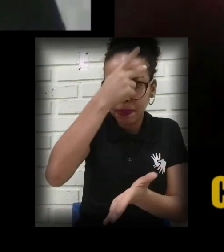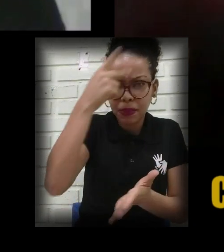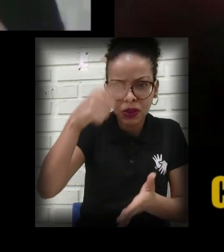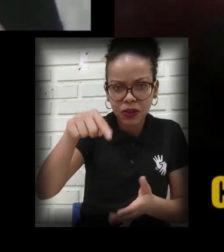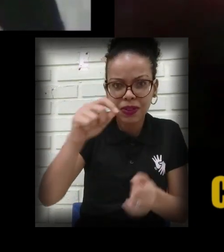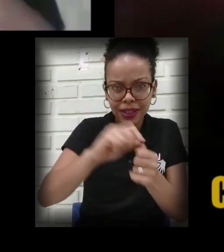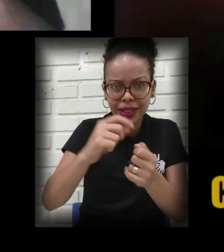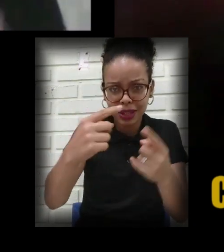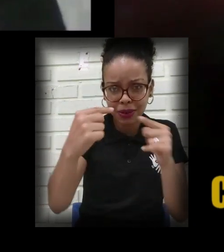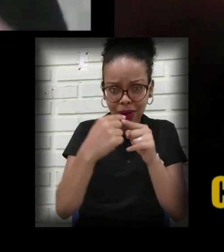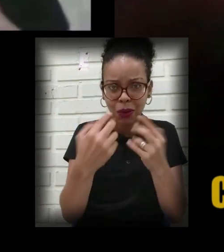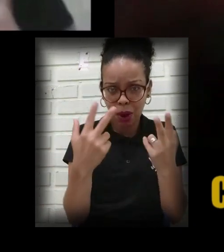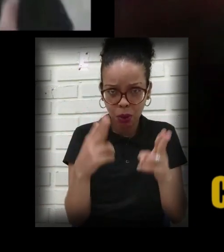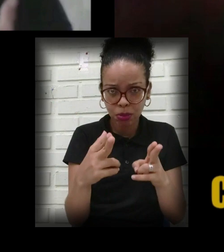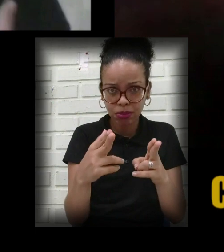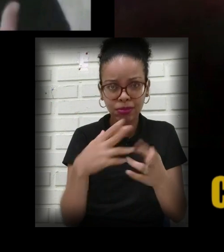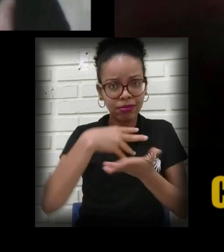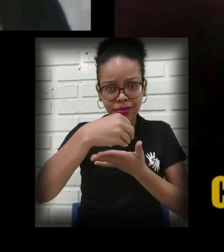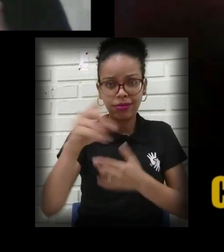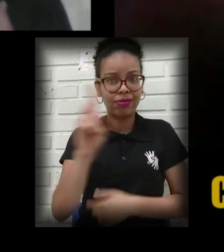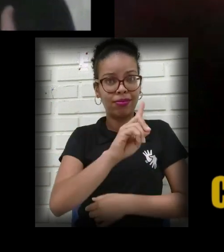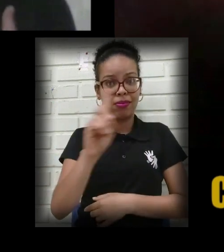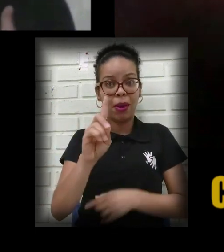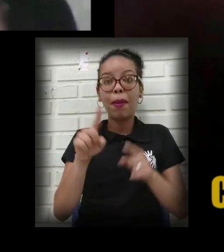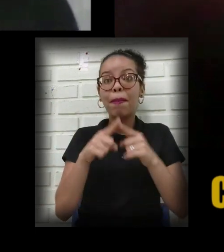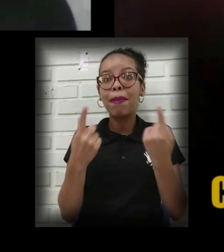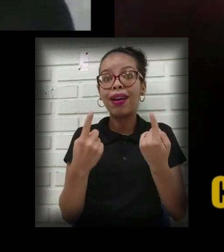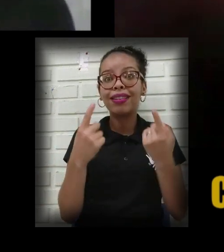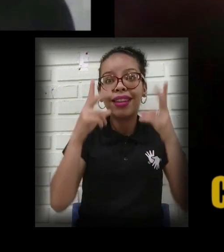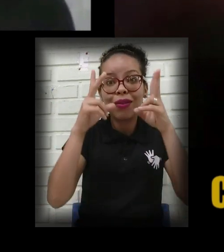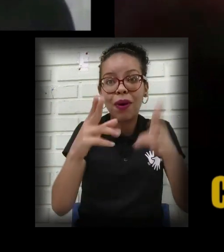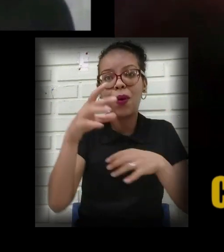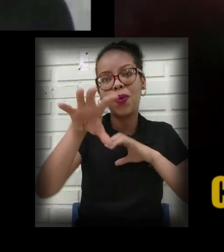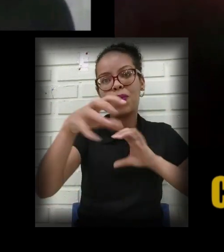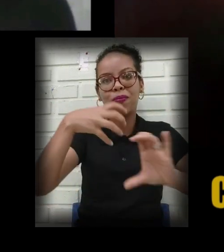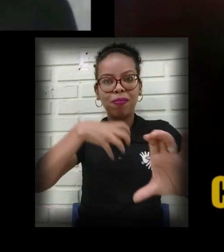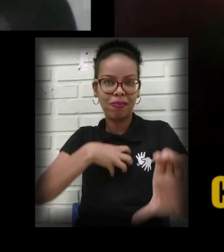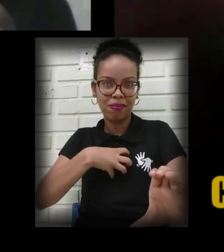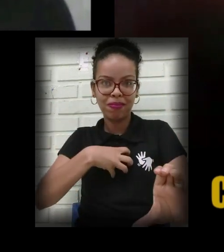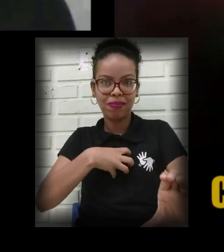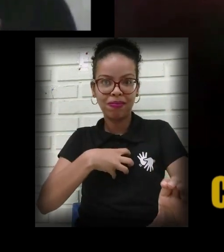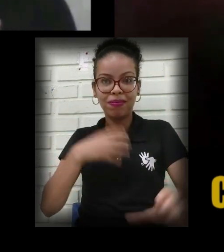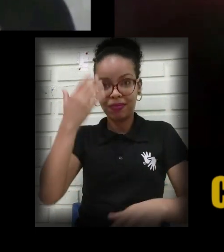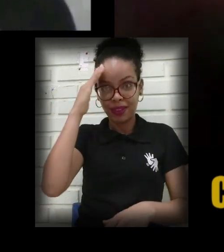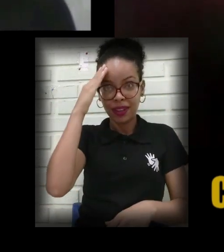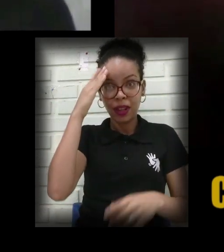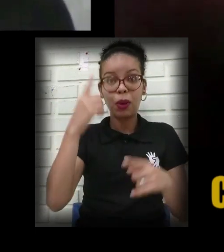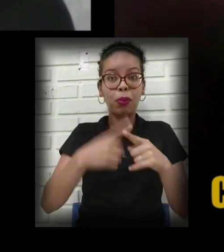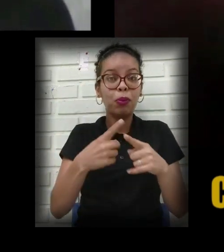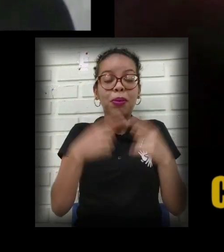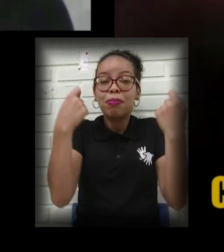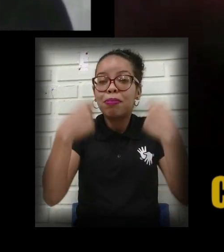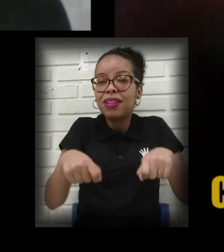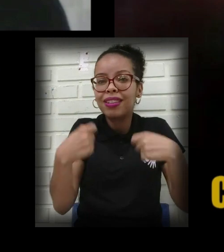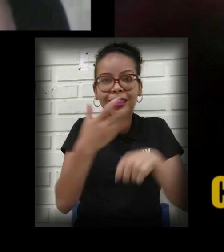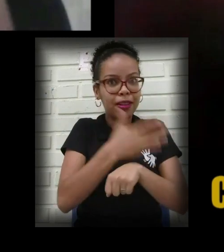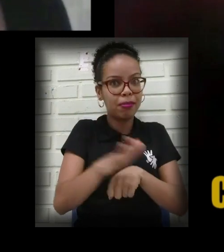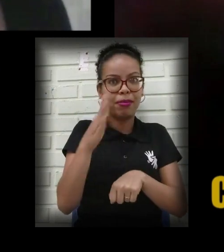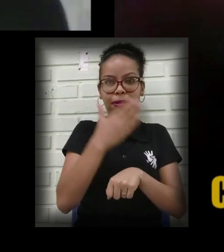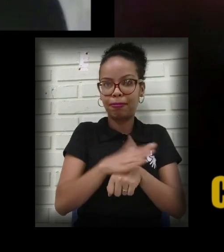mesmo que eu, não, mas assim, é você se colocar no lugar do outro, sabe? Essa empatia é uma coisa que tem que ser praticada sempre,